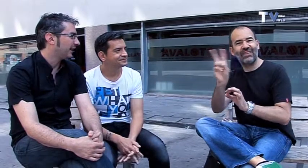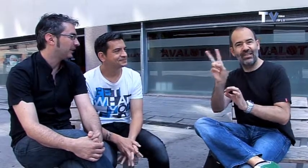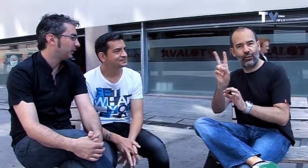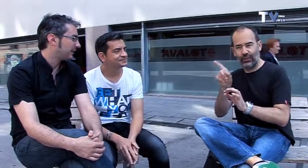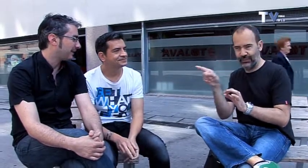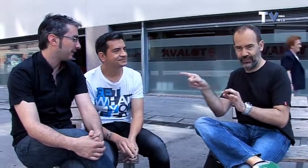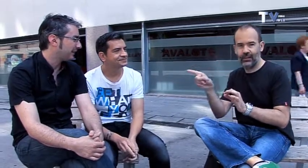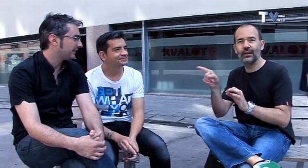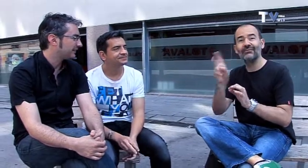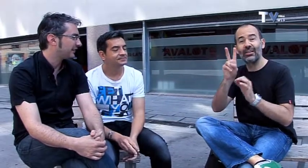Tú has nacido en Valladolid.